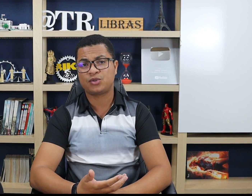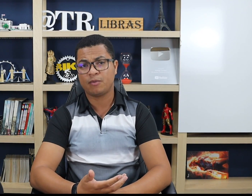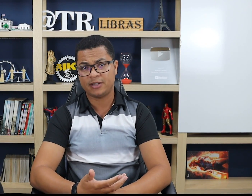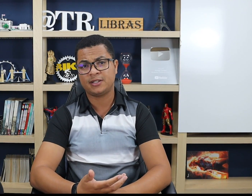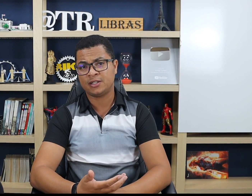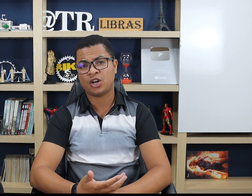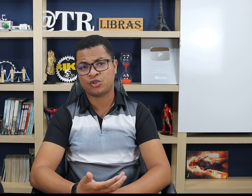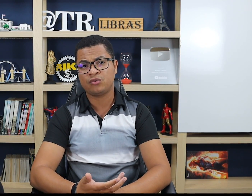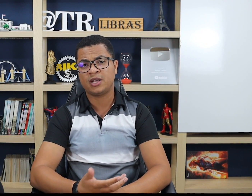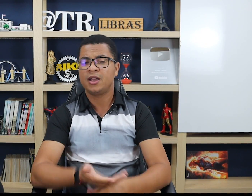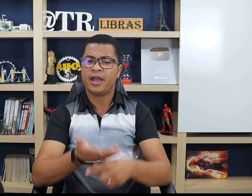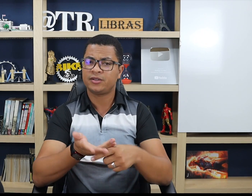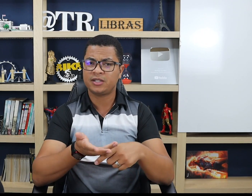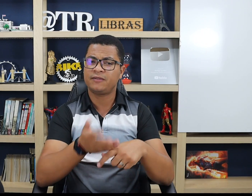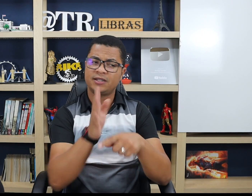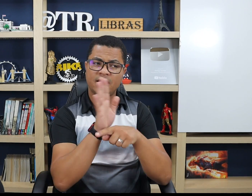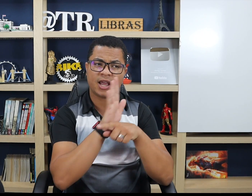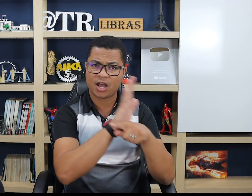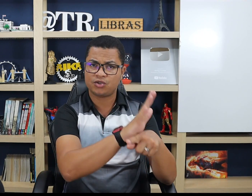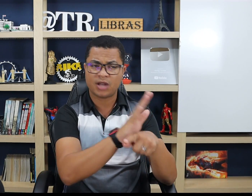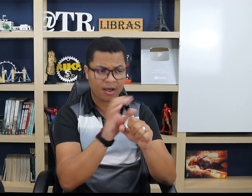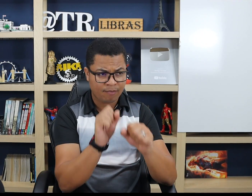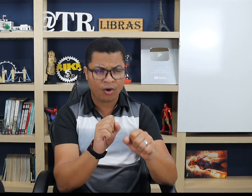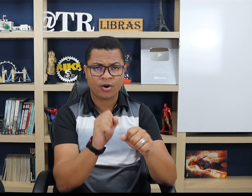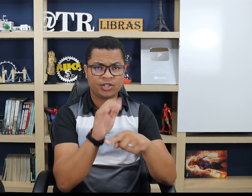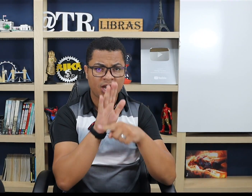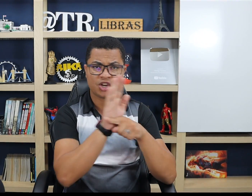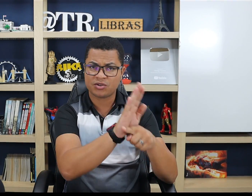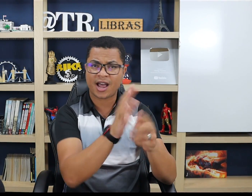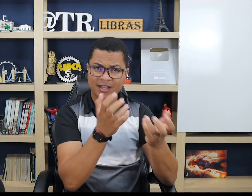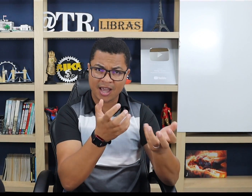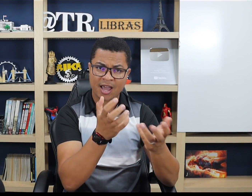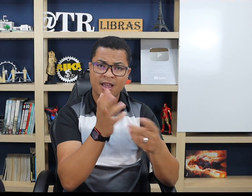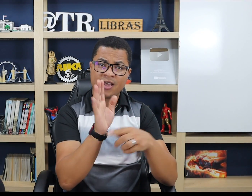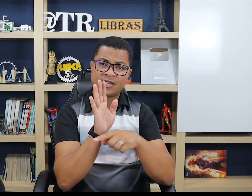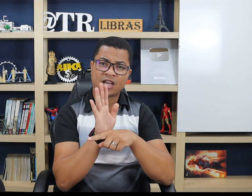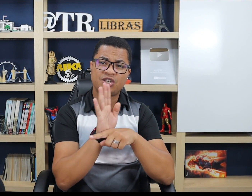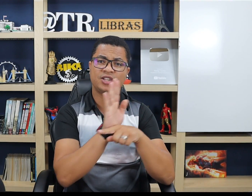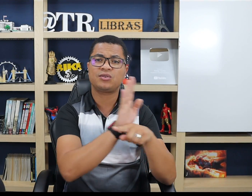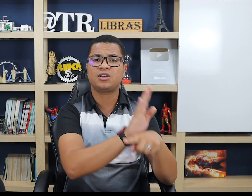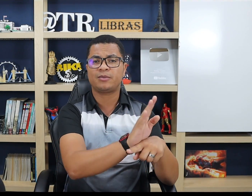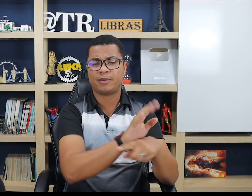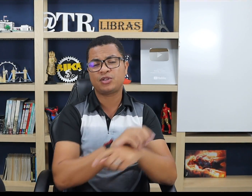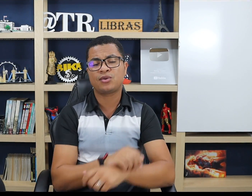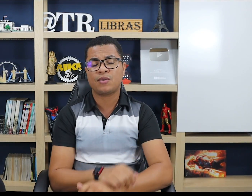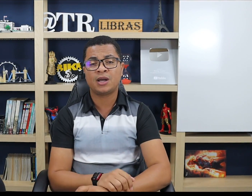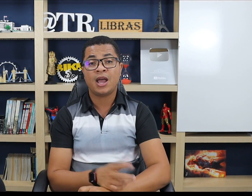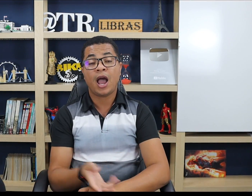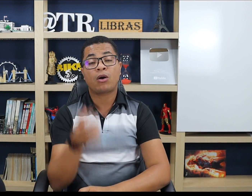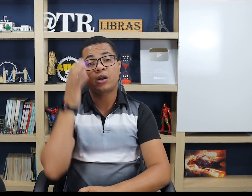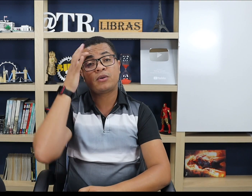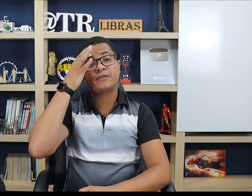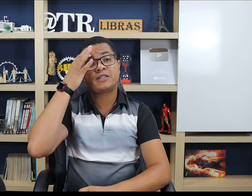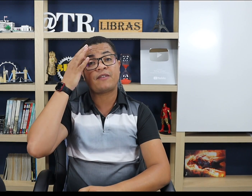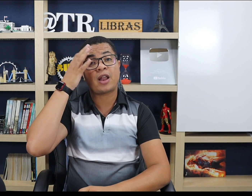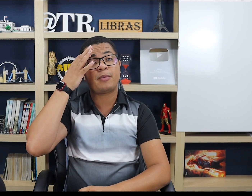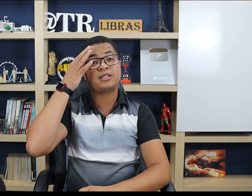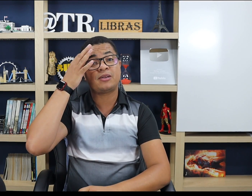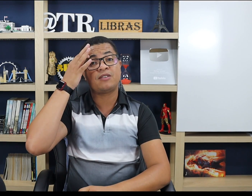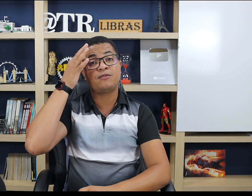pessoa precisa de ajuda, é só você fazer, né? Ajudar pode, ajudar quer, você tá direcionando pra pessoa. Agora, quando você vai falar, por exemplo, que